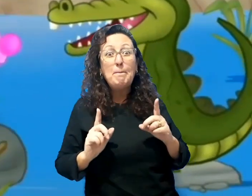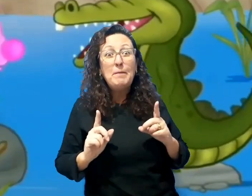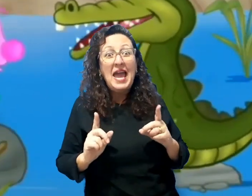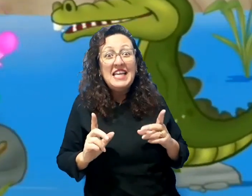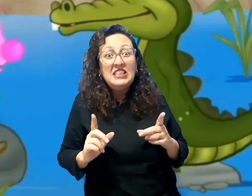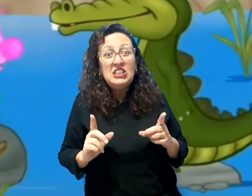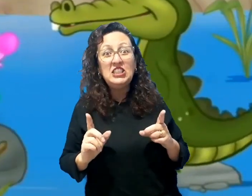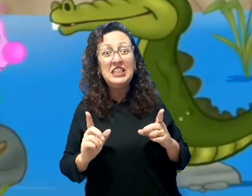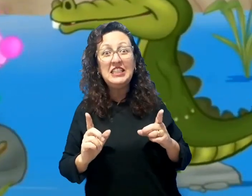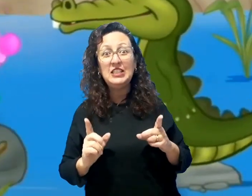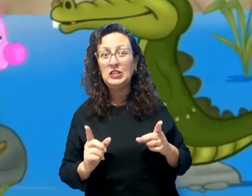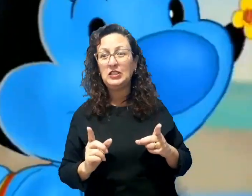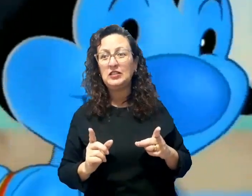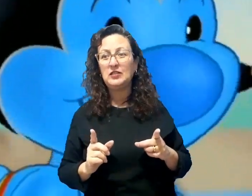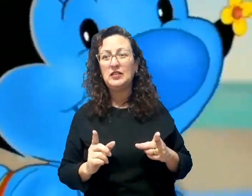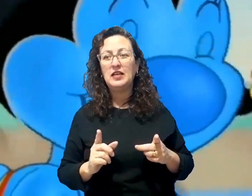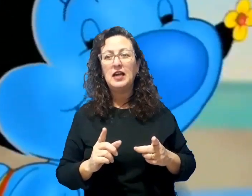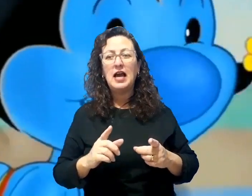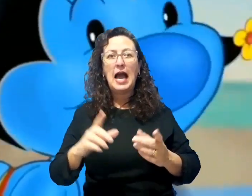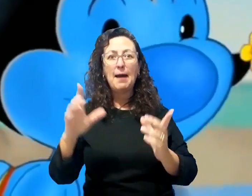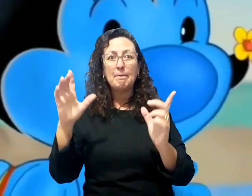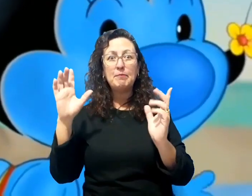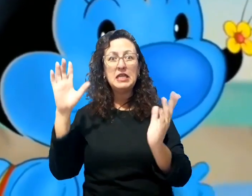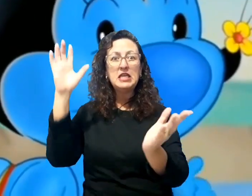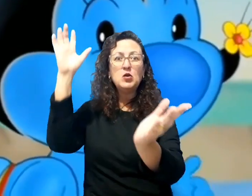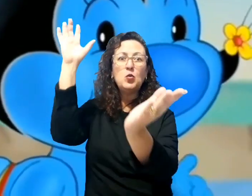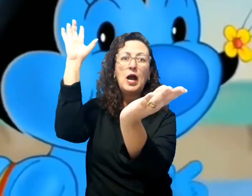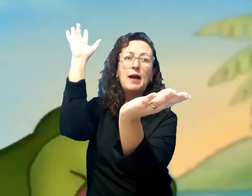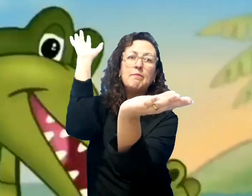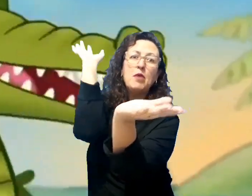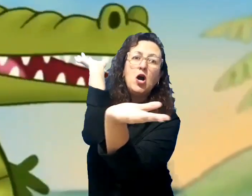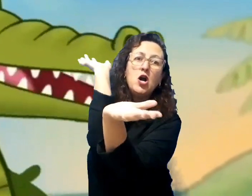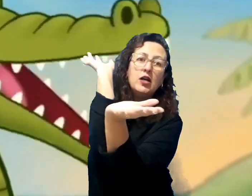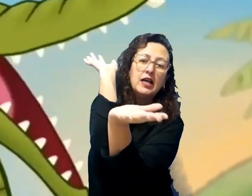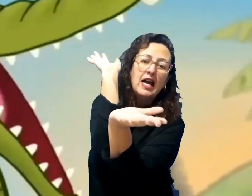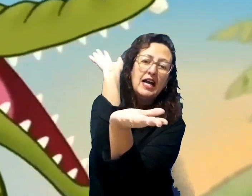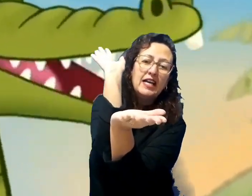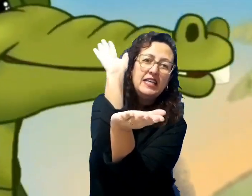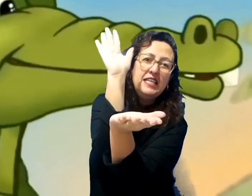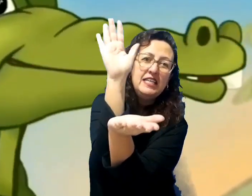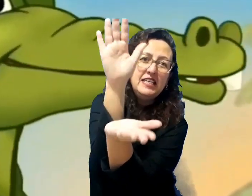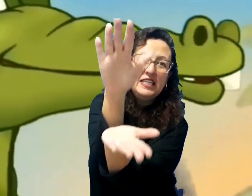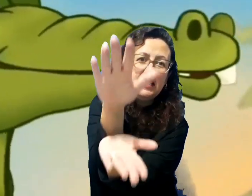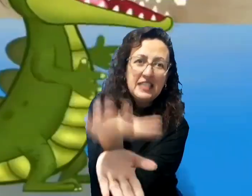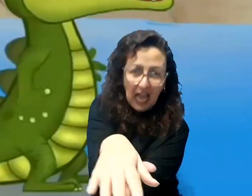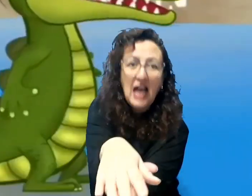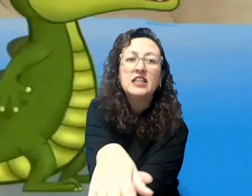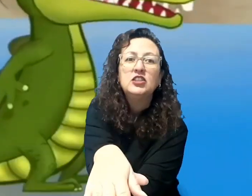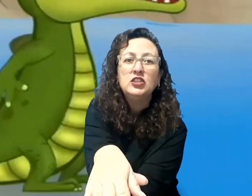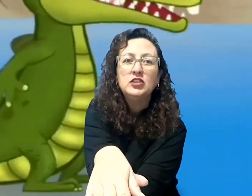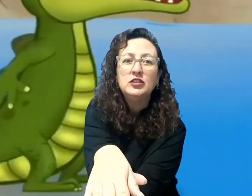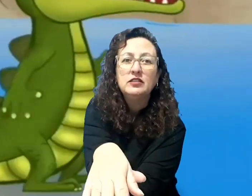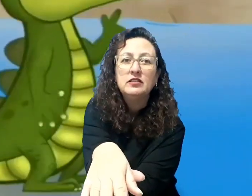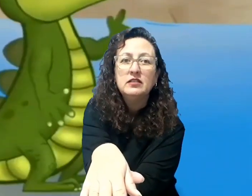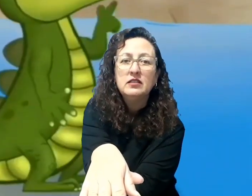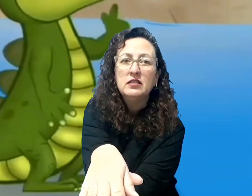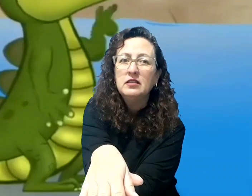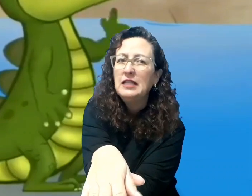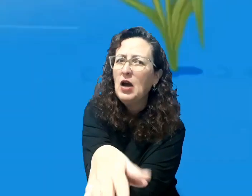viu um peixinho, abriu a boca e...